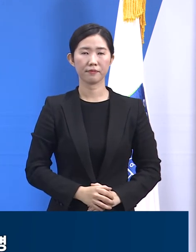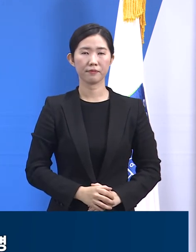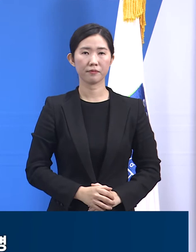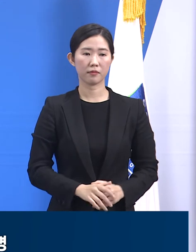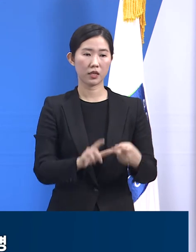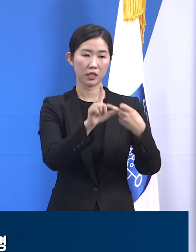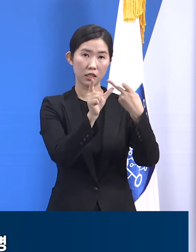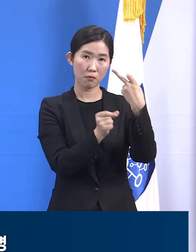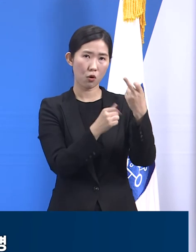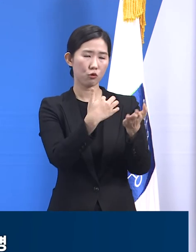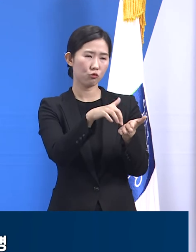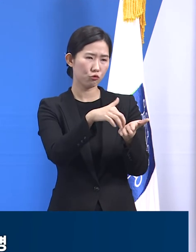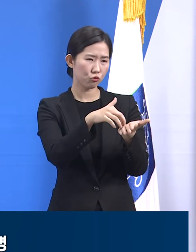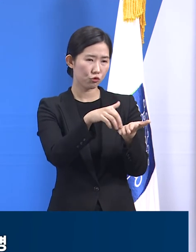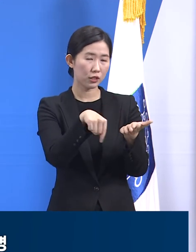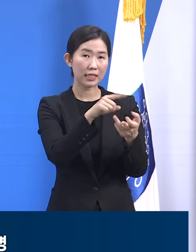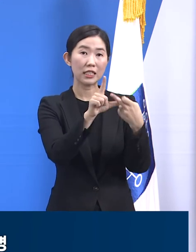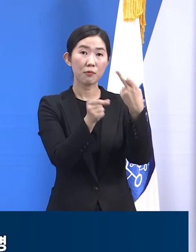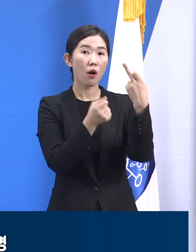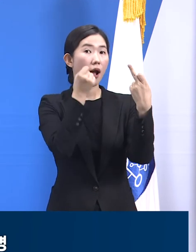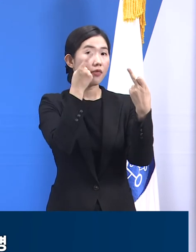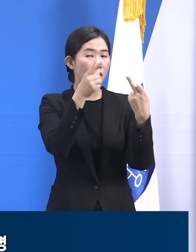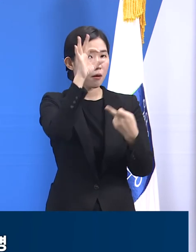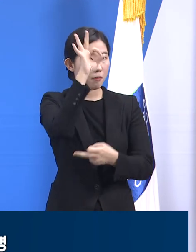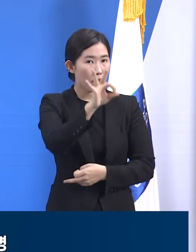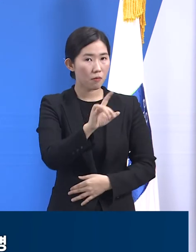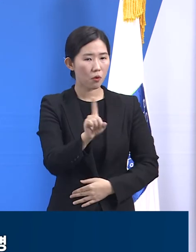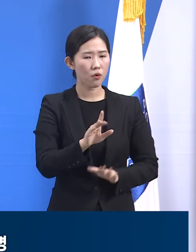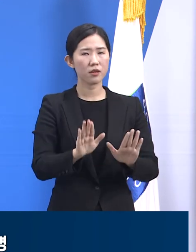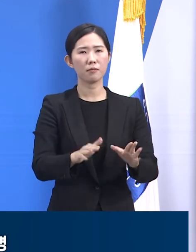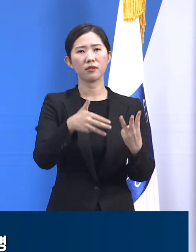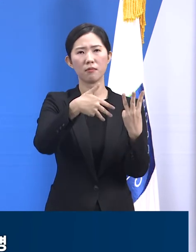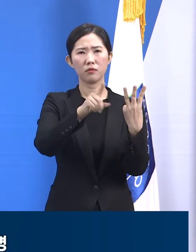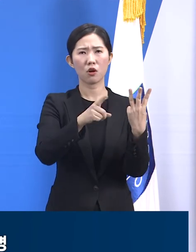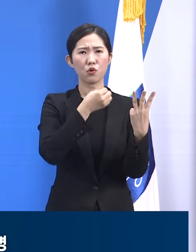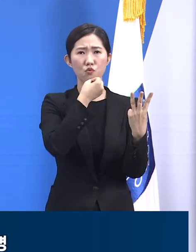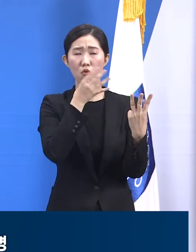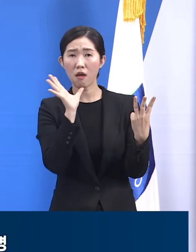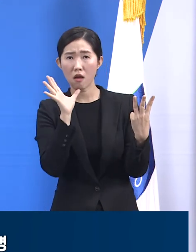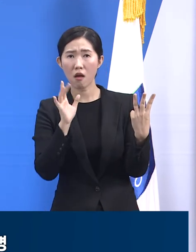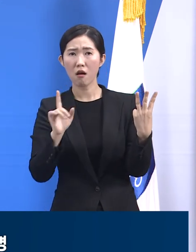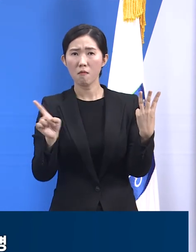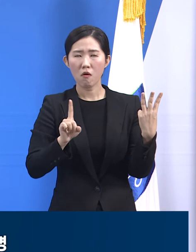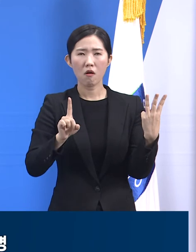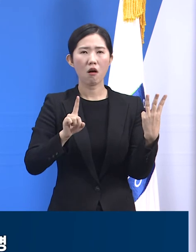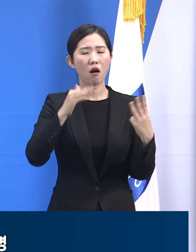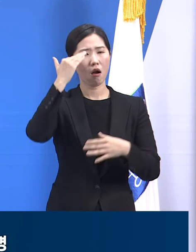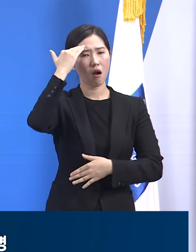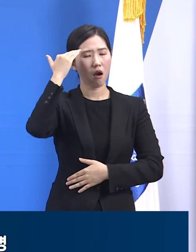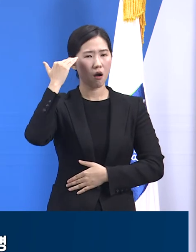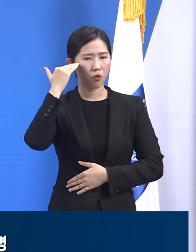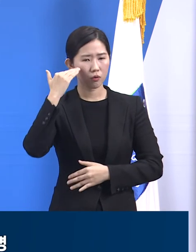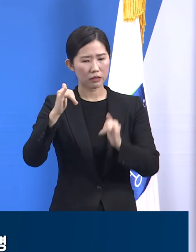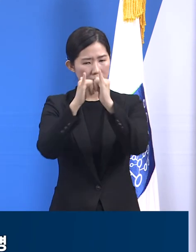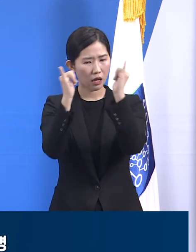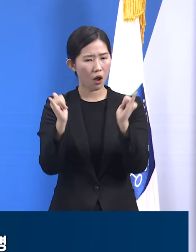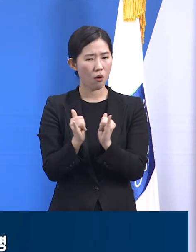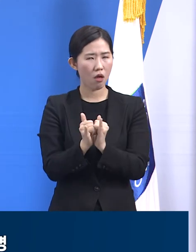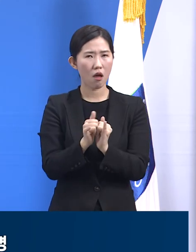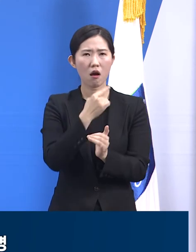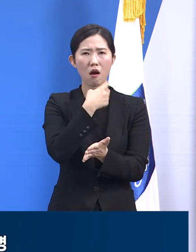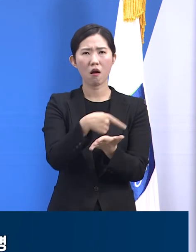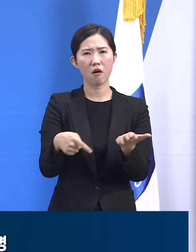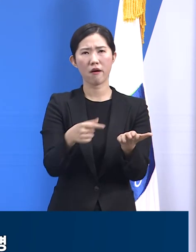12월 통계를 따로 떼어보면 이번 3차 유행이 한국사회에 미치는 영향을 좀 더 쉽게 파악하실 수 있습니다.